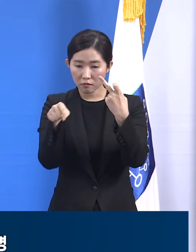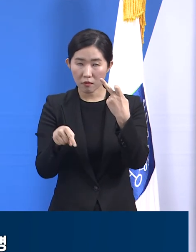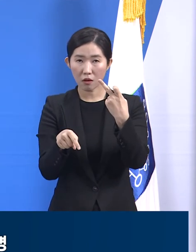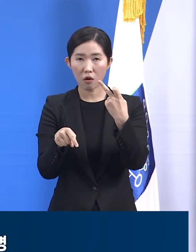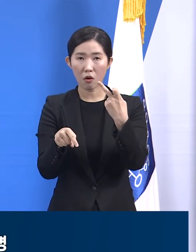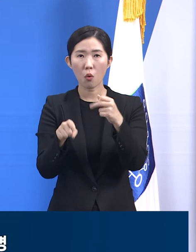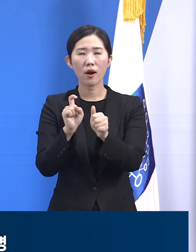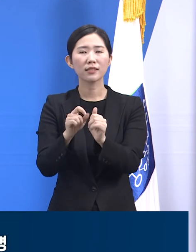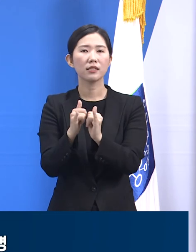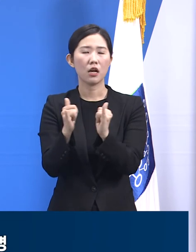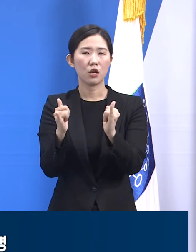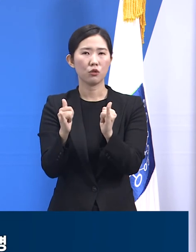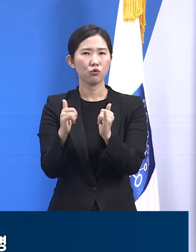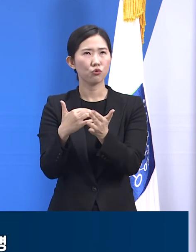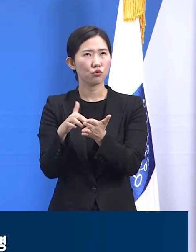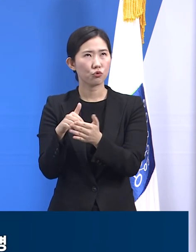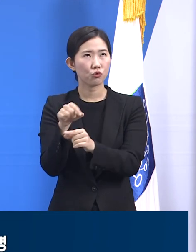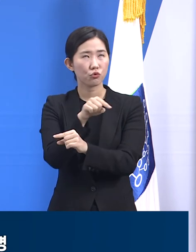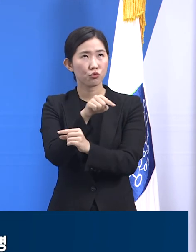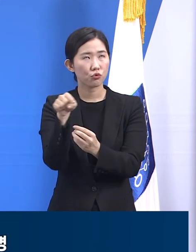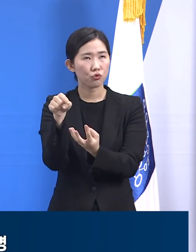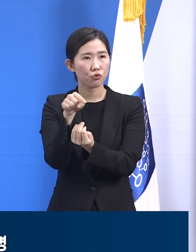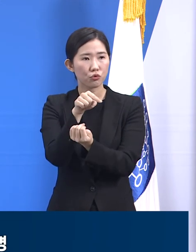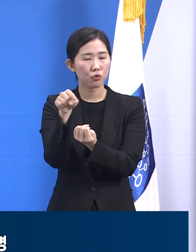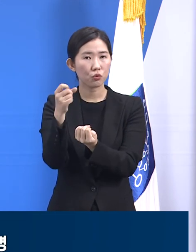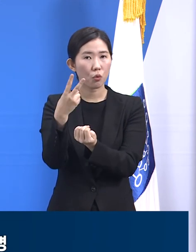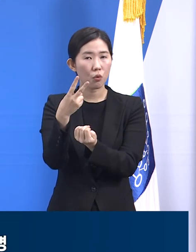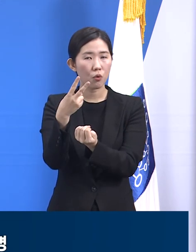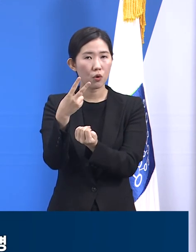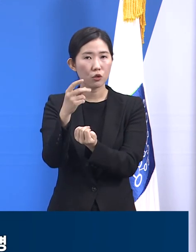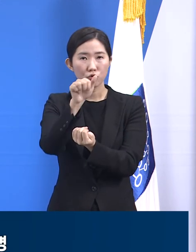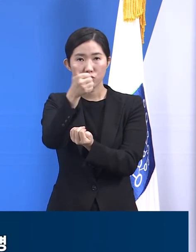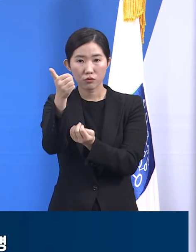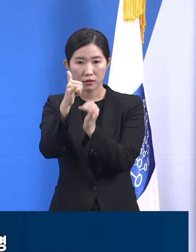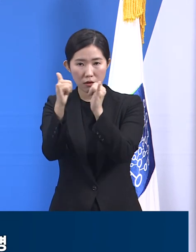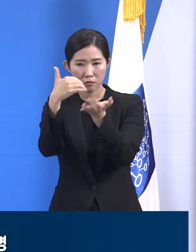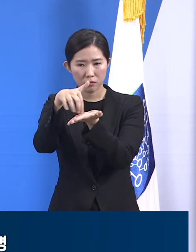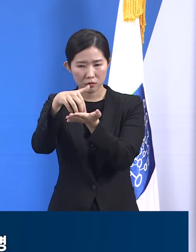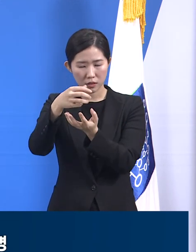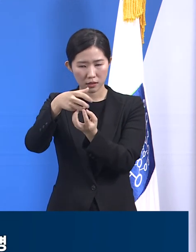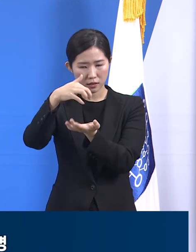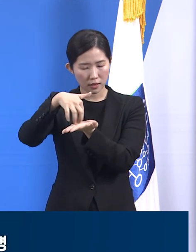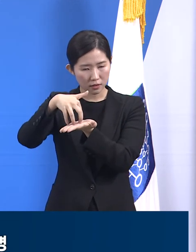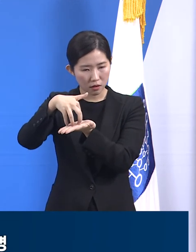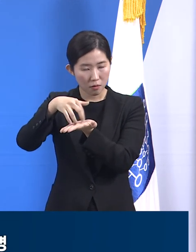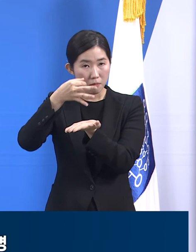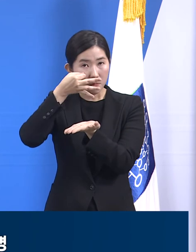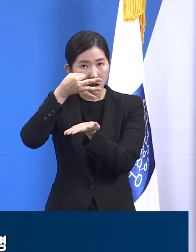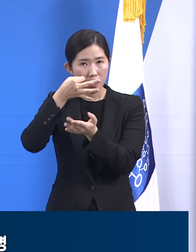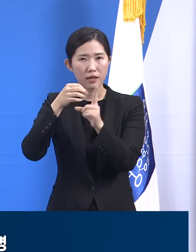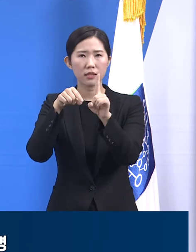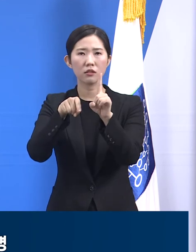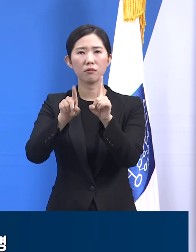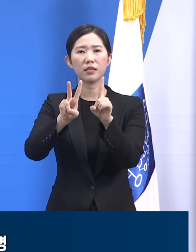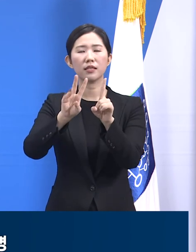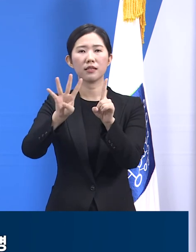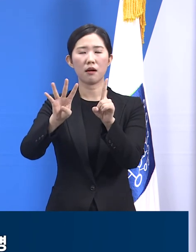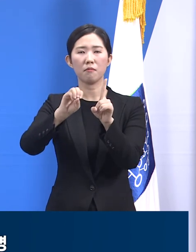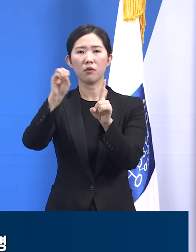12월 한 달에 사망한 숫자를 분자로 하여 단순 계산한 사망률은 2.13%입니다.